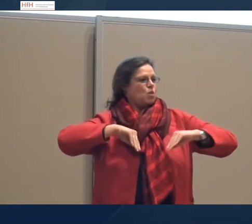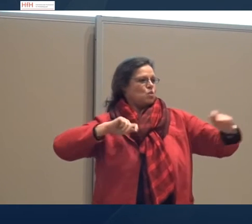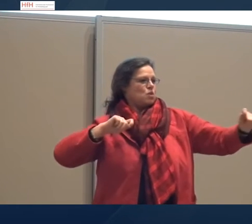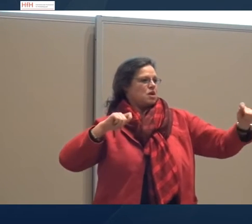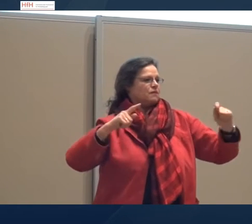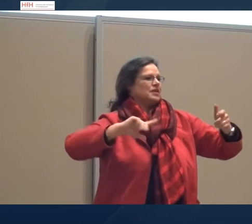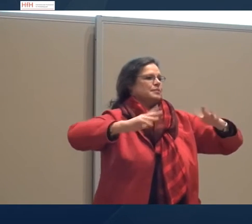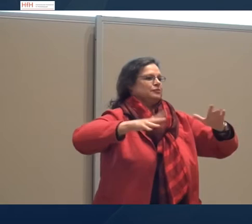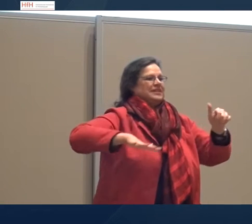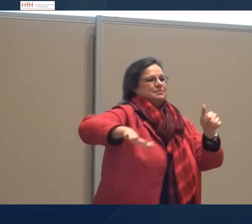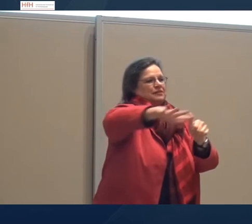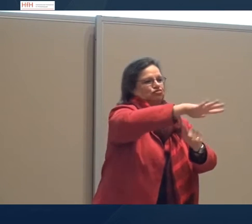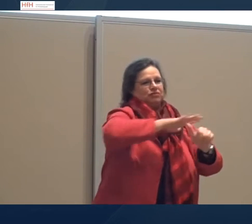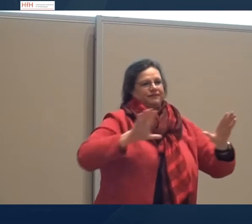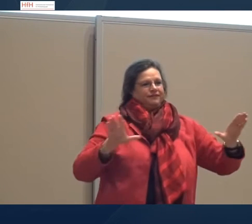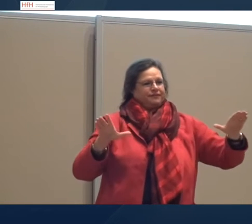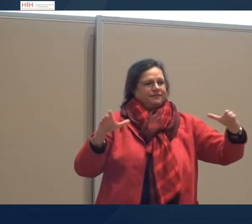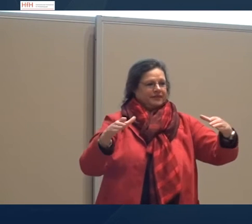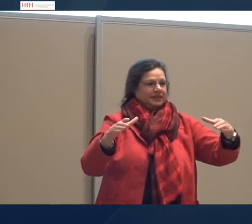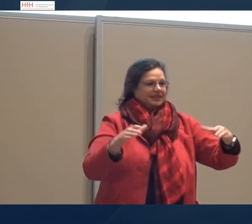Haltung innerhalb der Gebärdensprachgemeinschaft verändern.